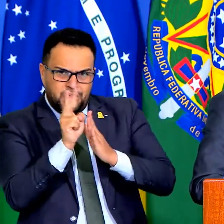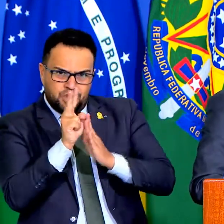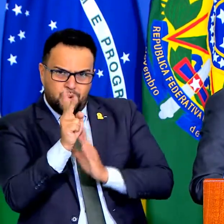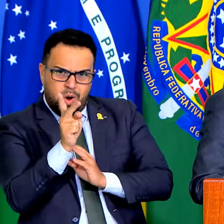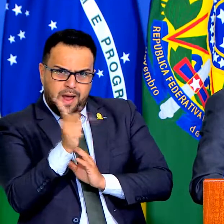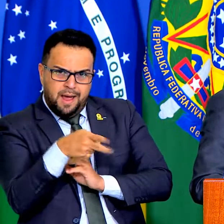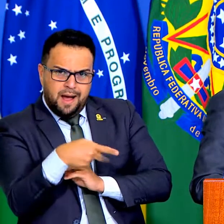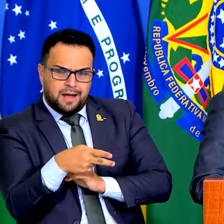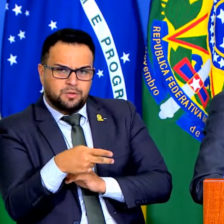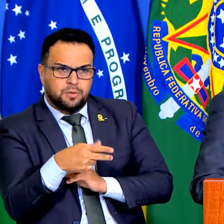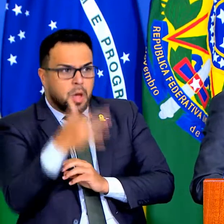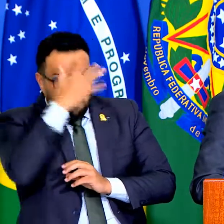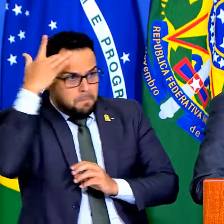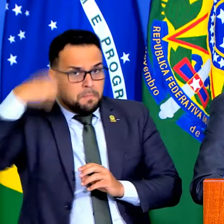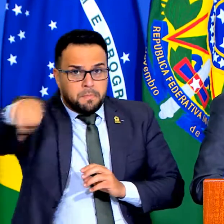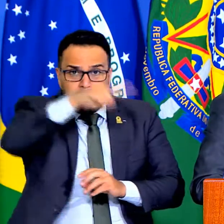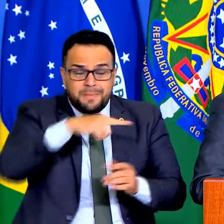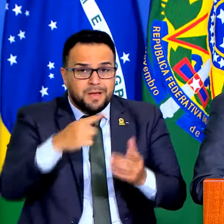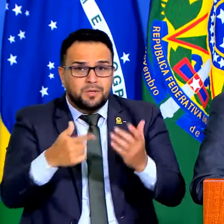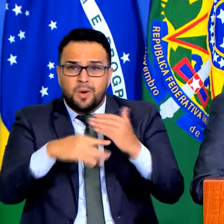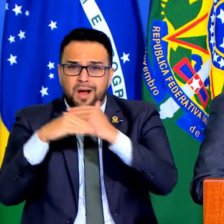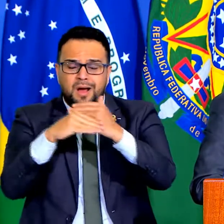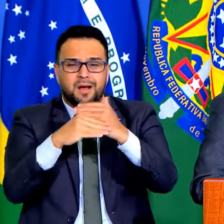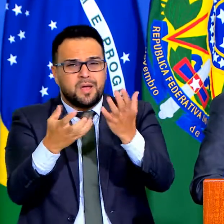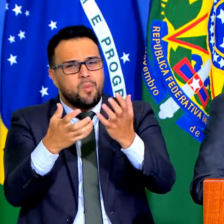agora como a gente consegue fazer tudo isso?